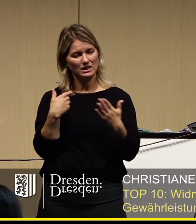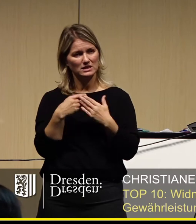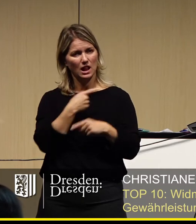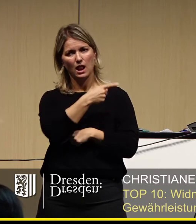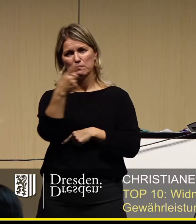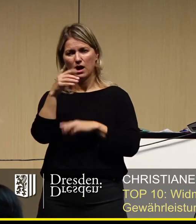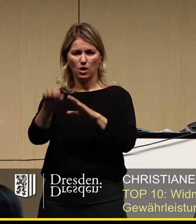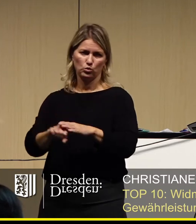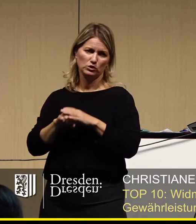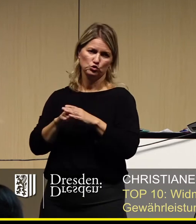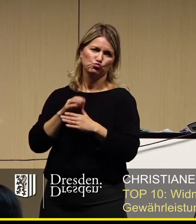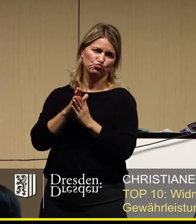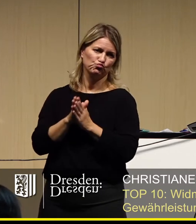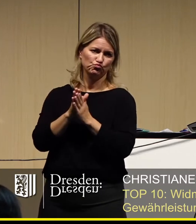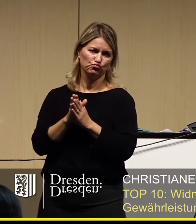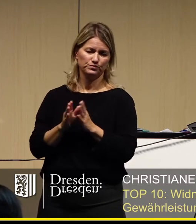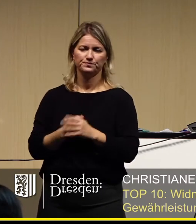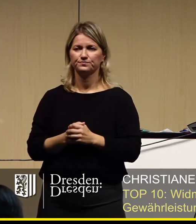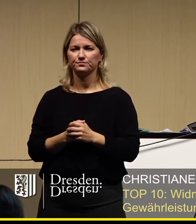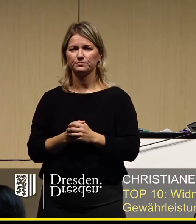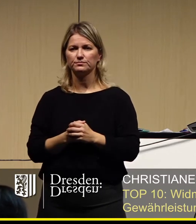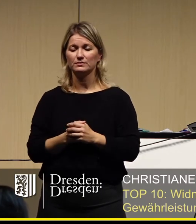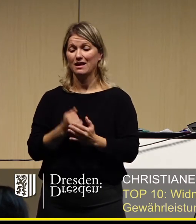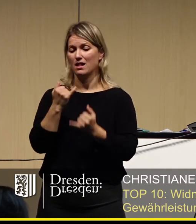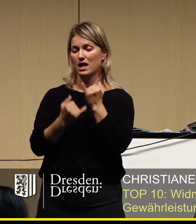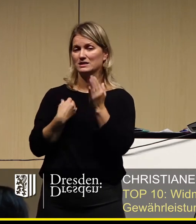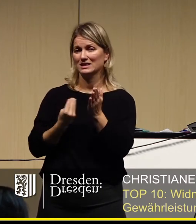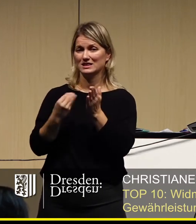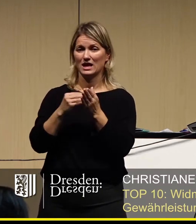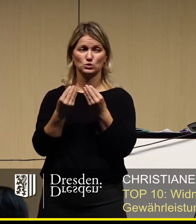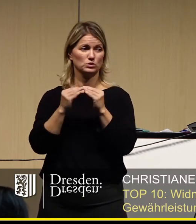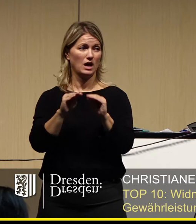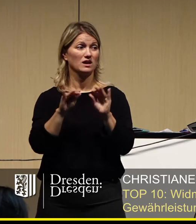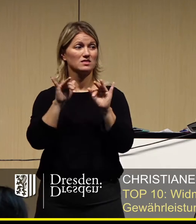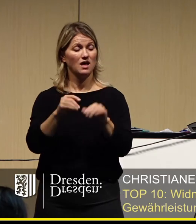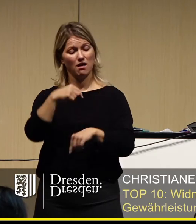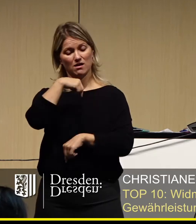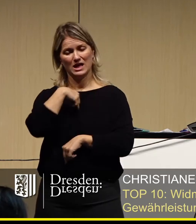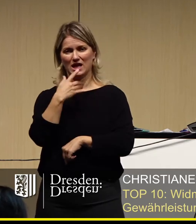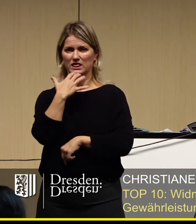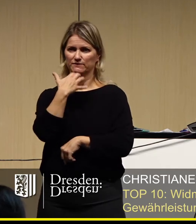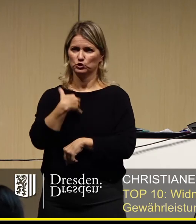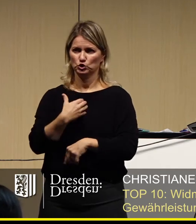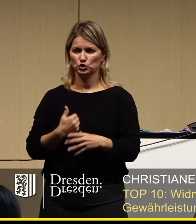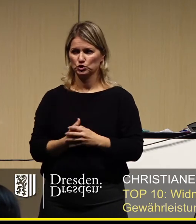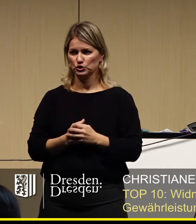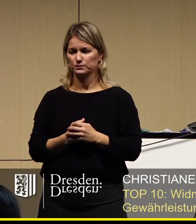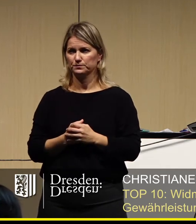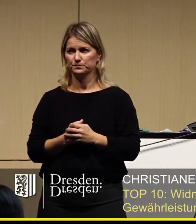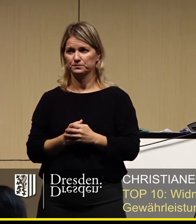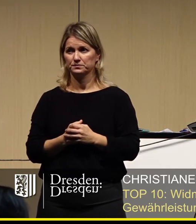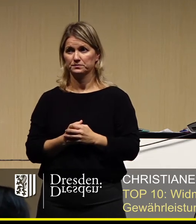Abschließend würde ich noch sehr gerne einen Wunsch äußern. Ich finde es, Herr